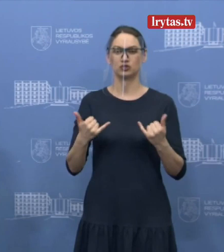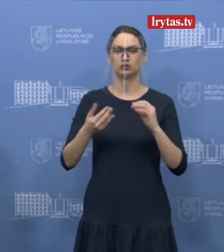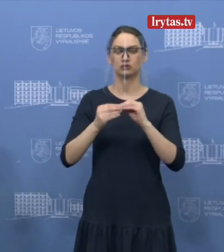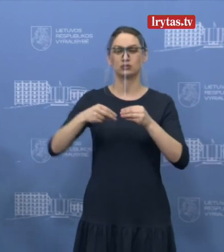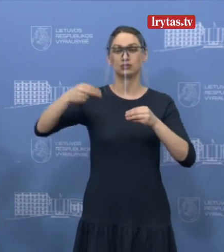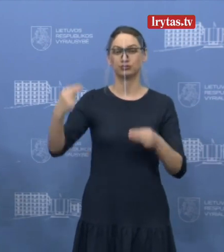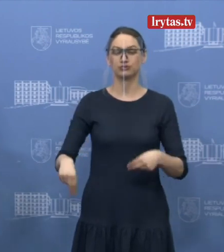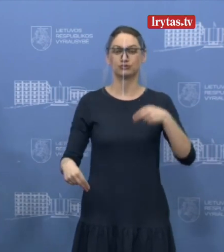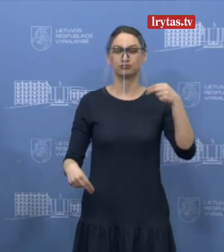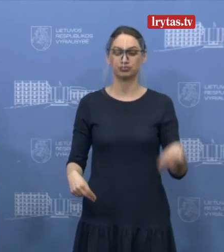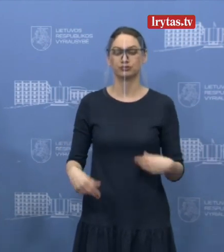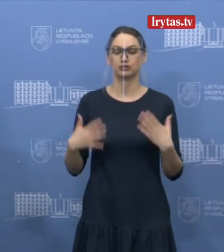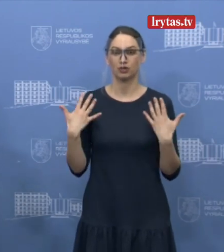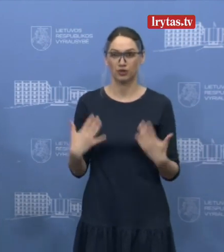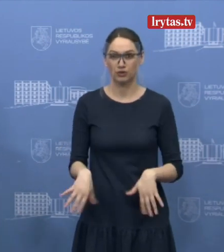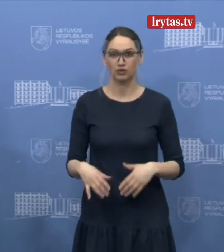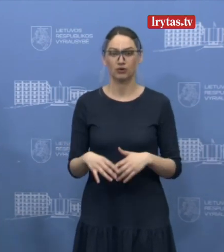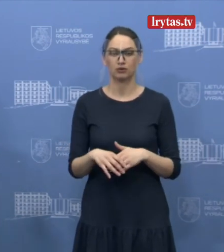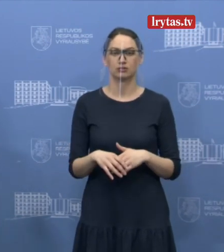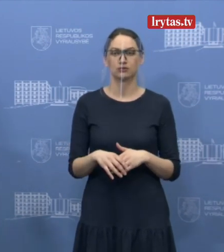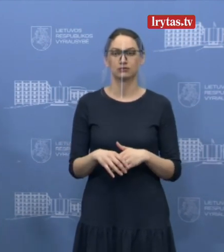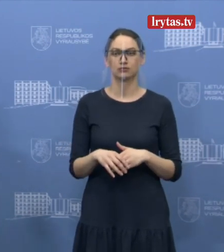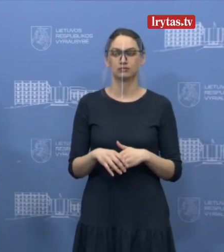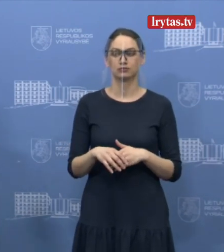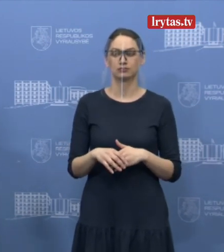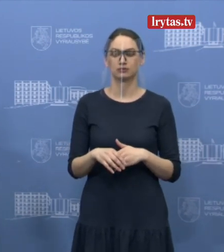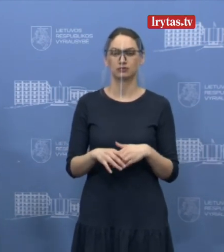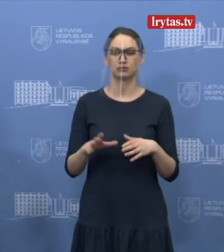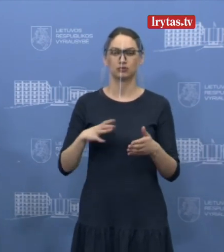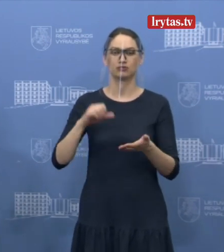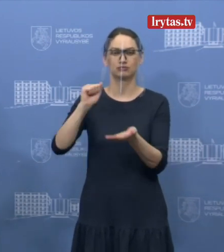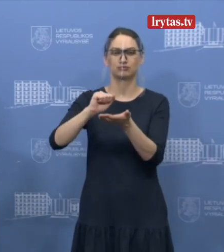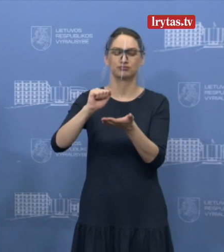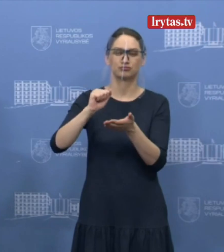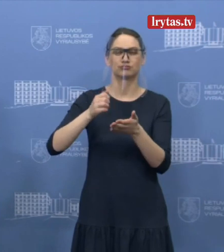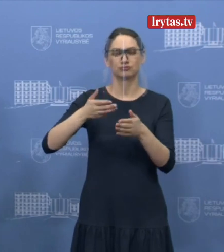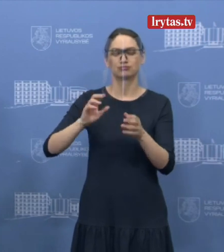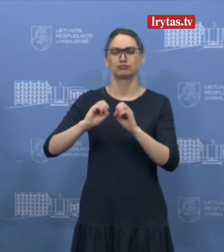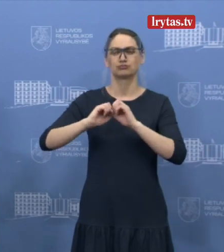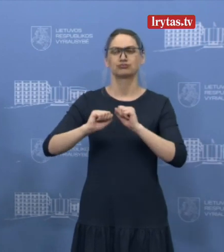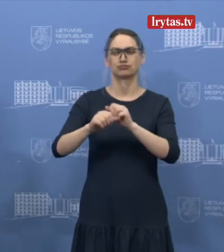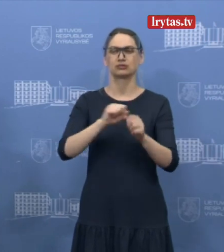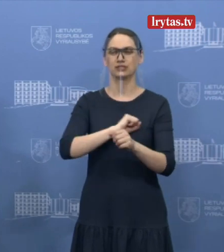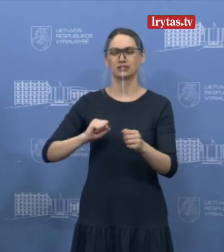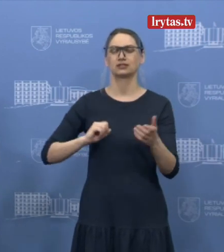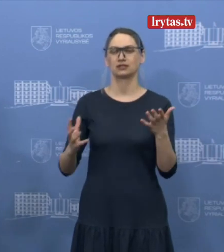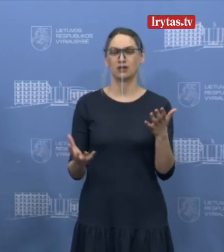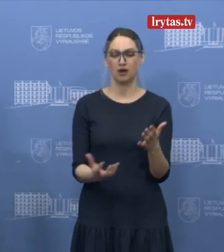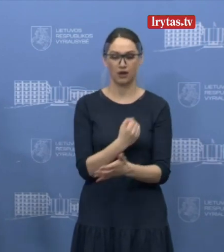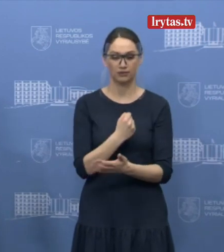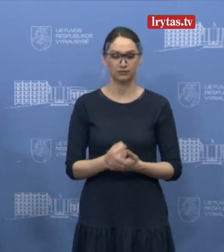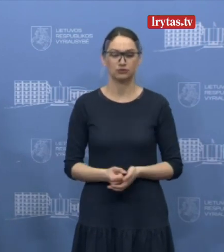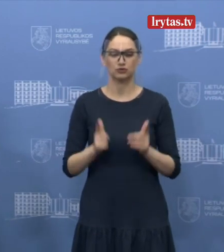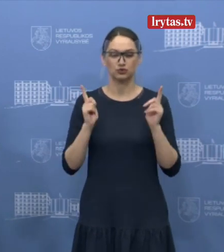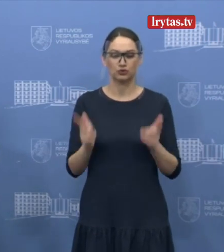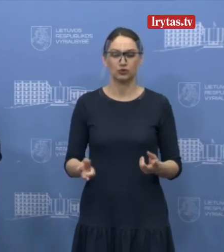jau pirmieji, pirmoji partija, jinai pasieks gydytojus. Taika taip labai džiaugiamės,